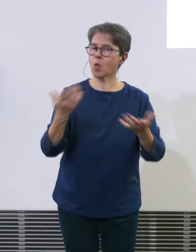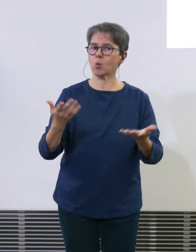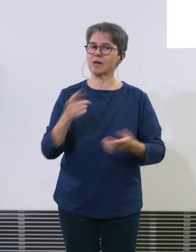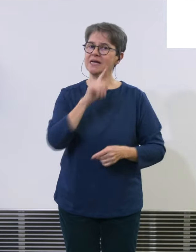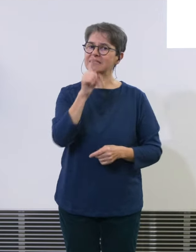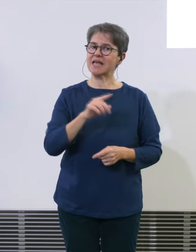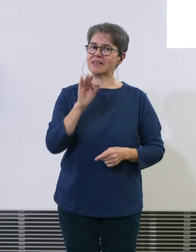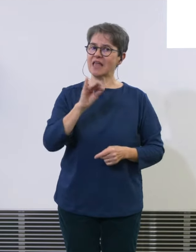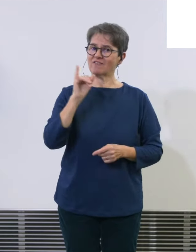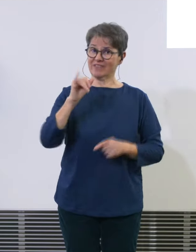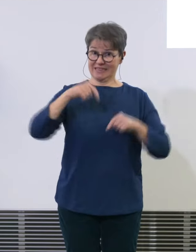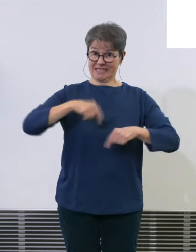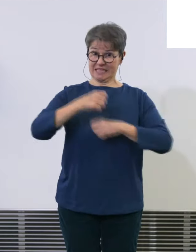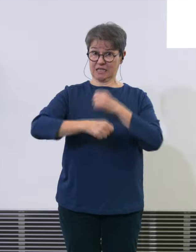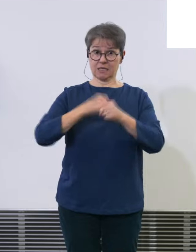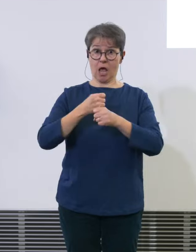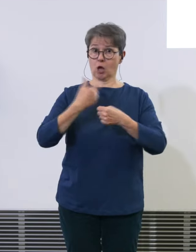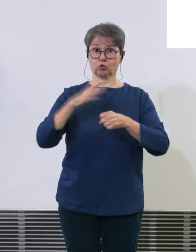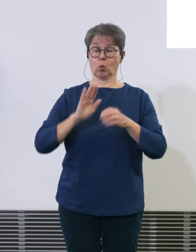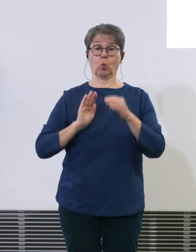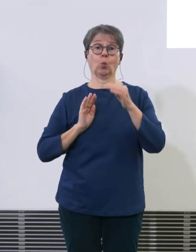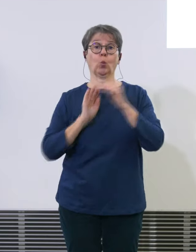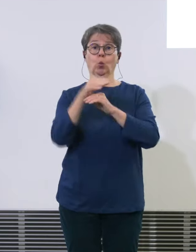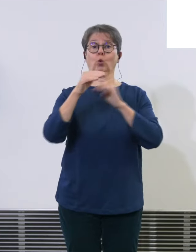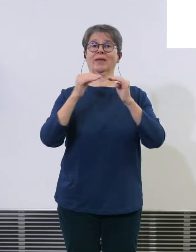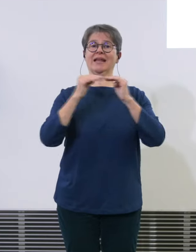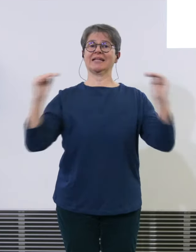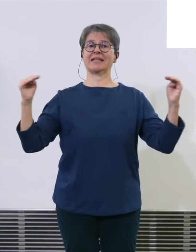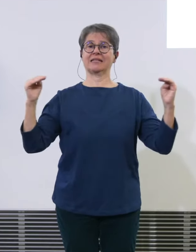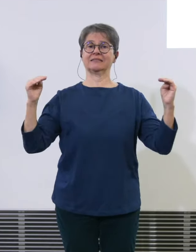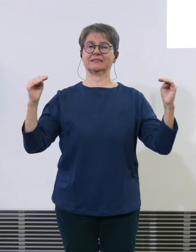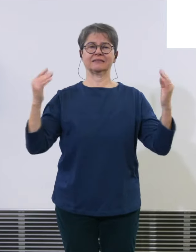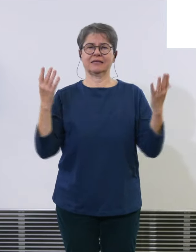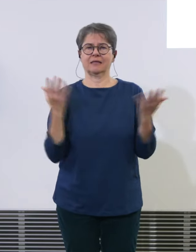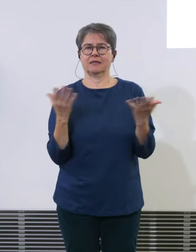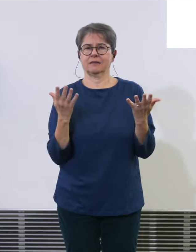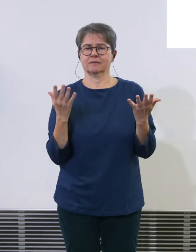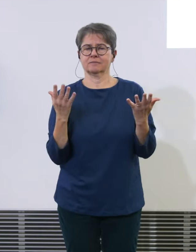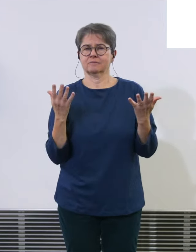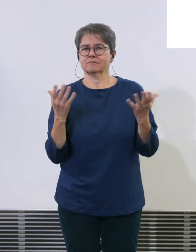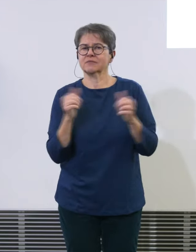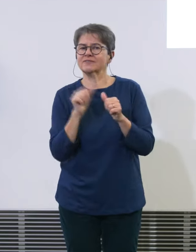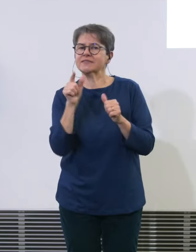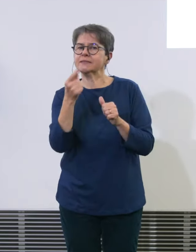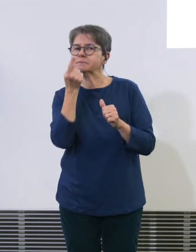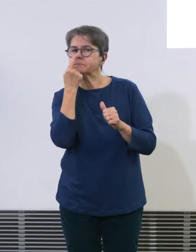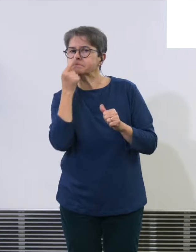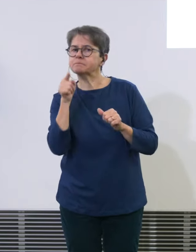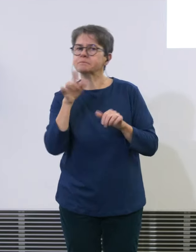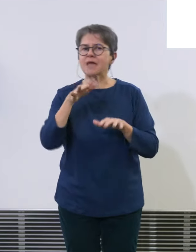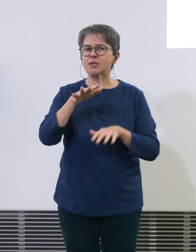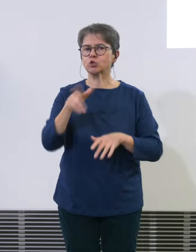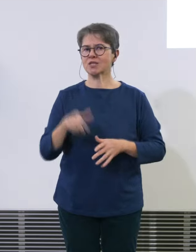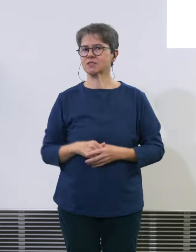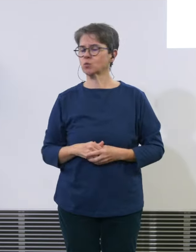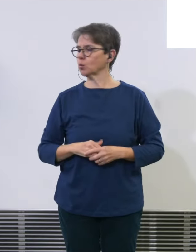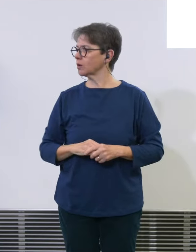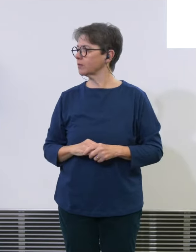überschritten wird ZFI das nächste Jahr überschritten und was ja wie schätzen Sie das ich kann Ihnen